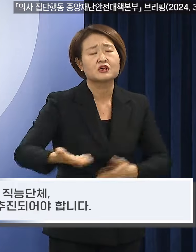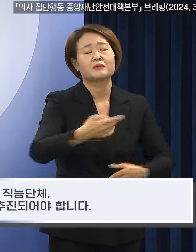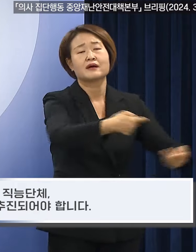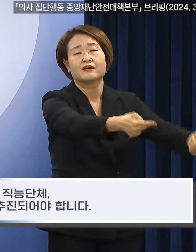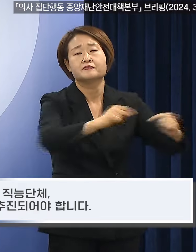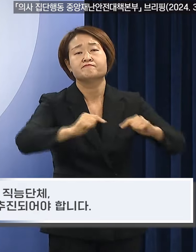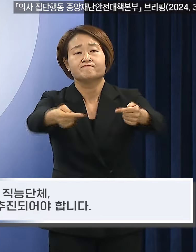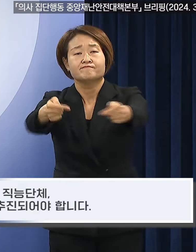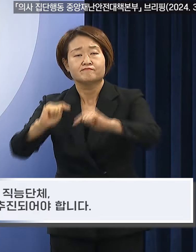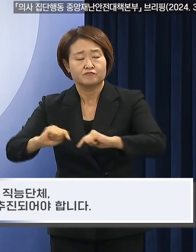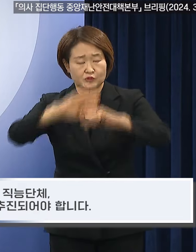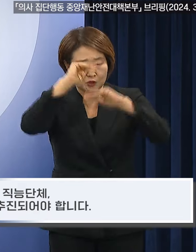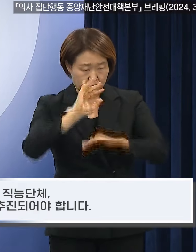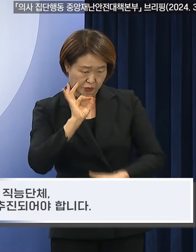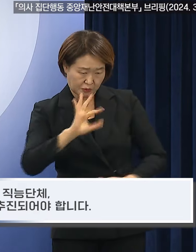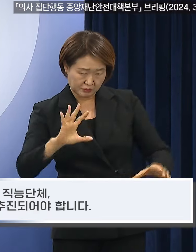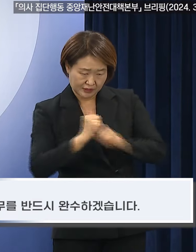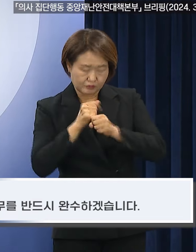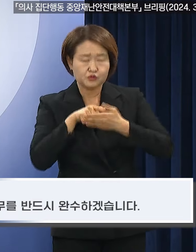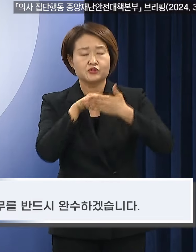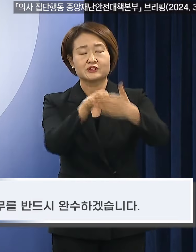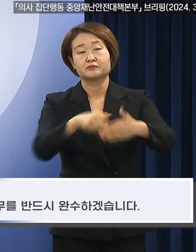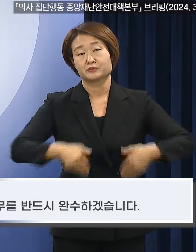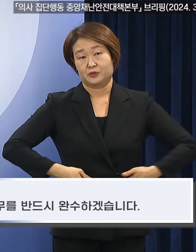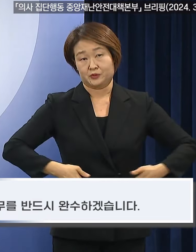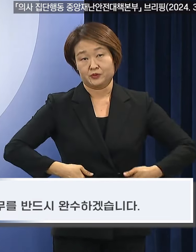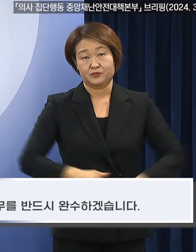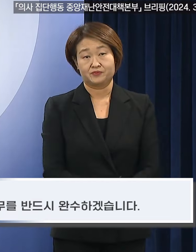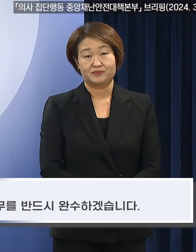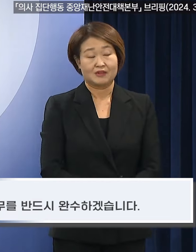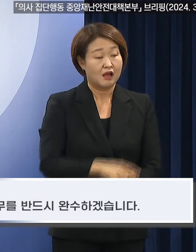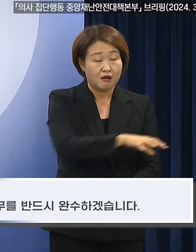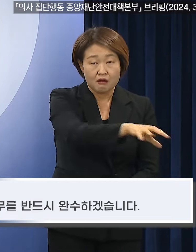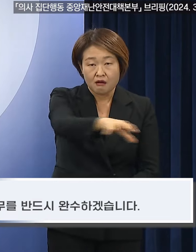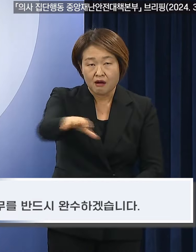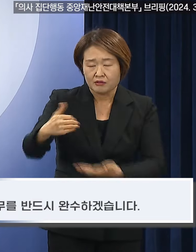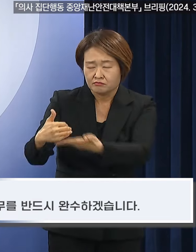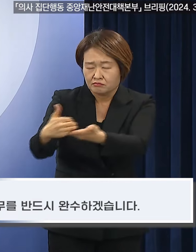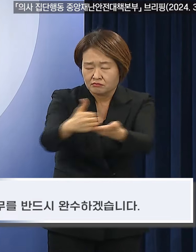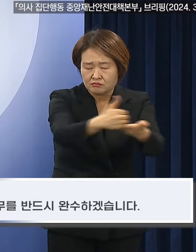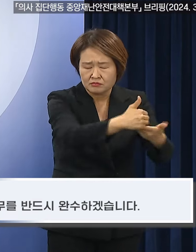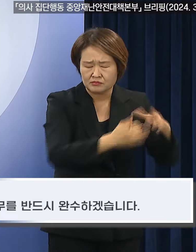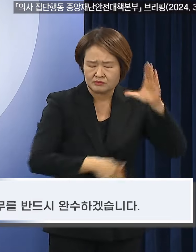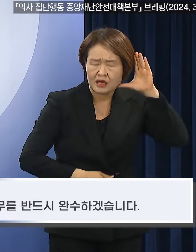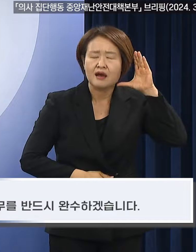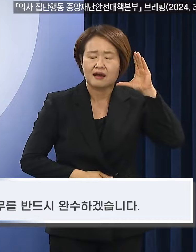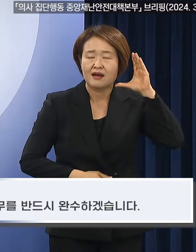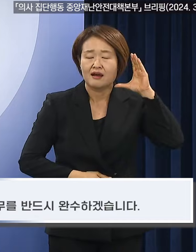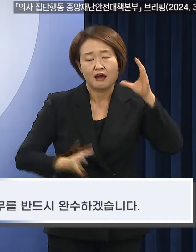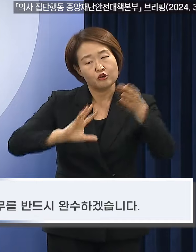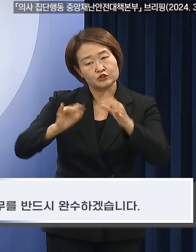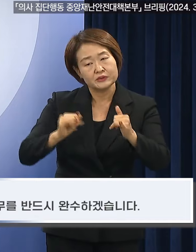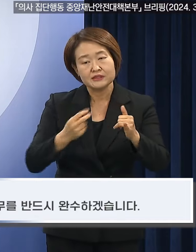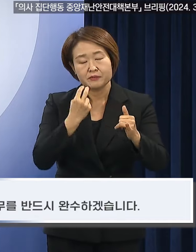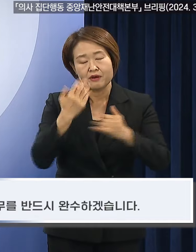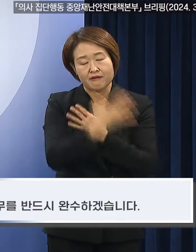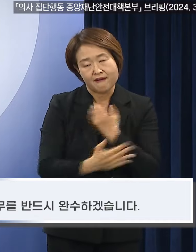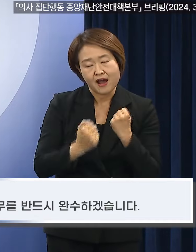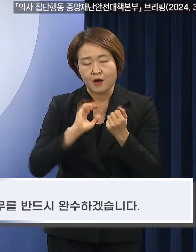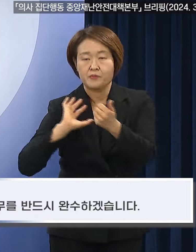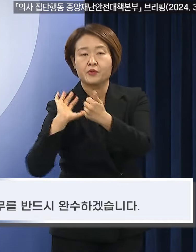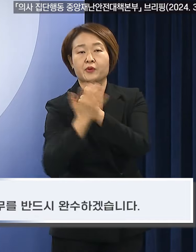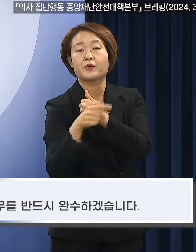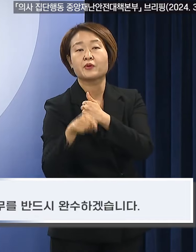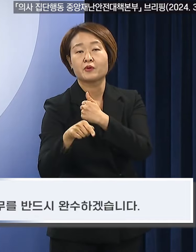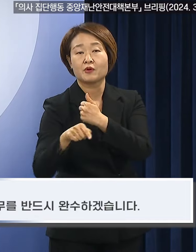추진되어야 합니다. 정부는 각계각층의 의견을 경청하면서 국민의 생명과 건강을 보호하는